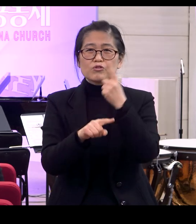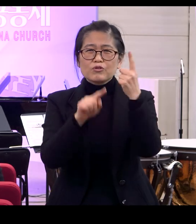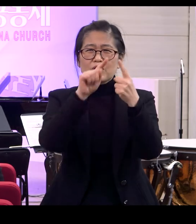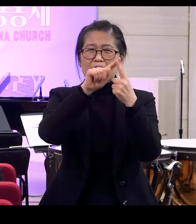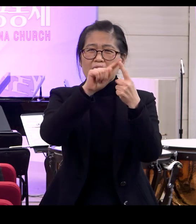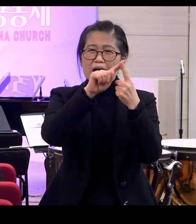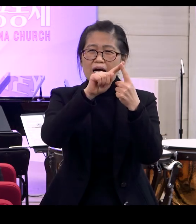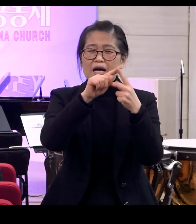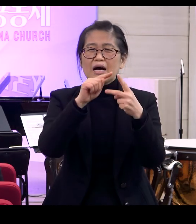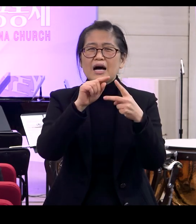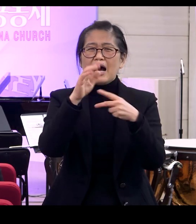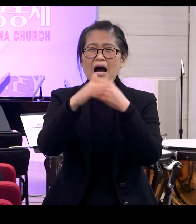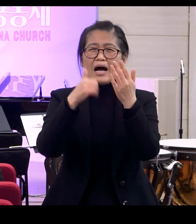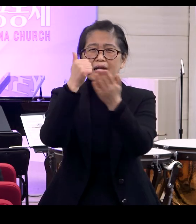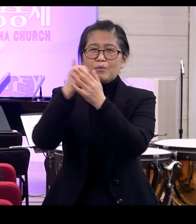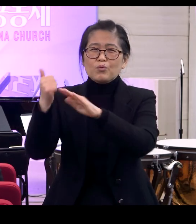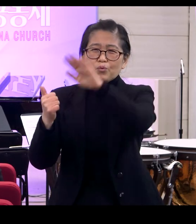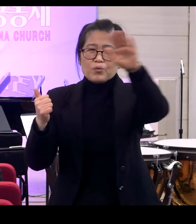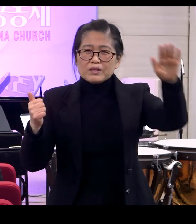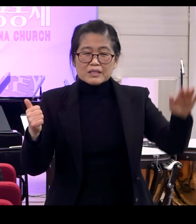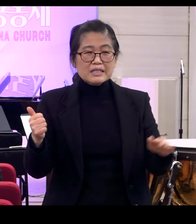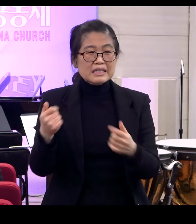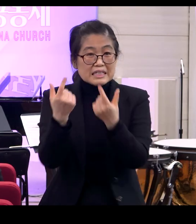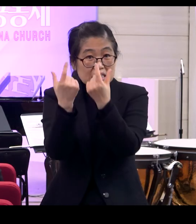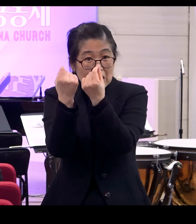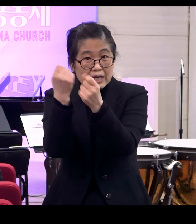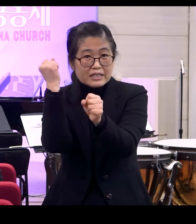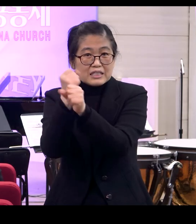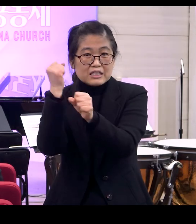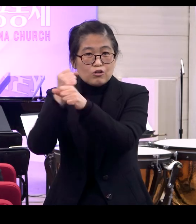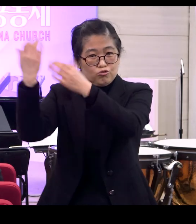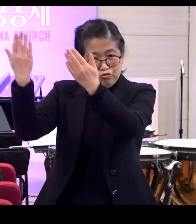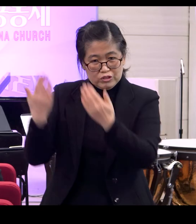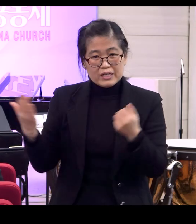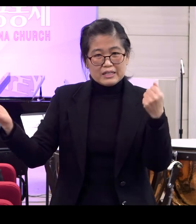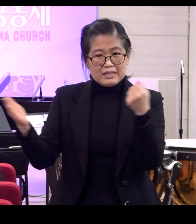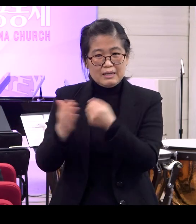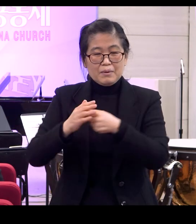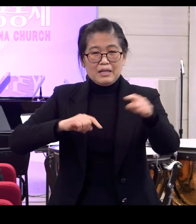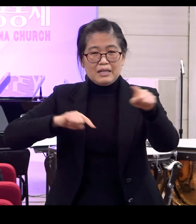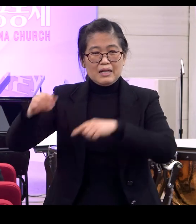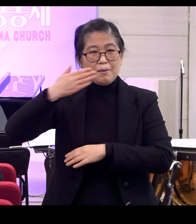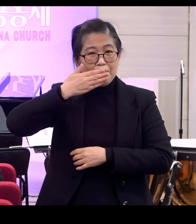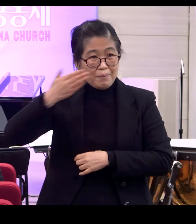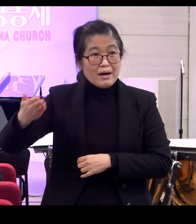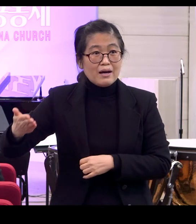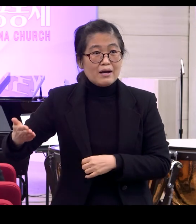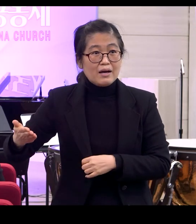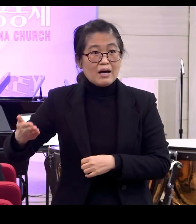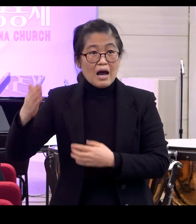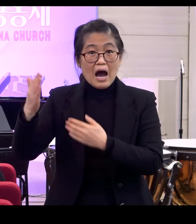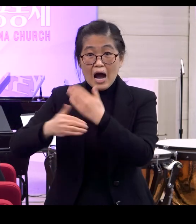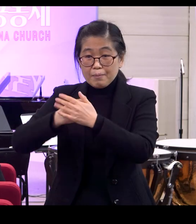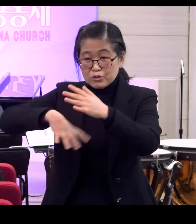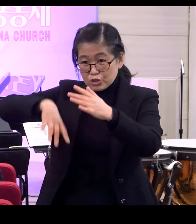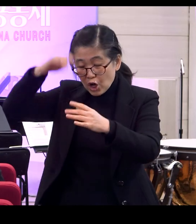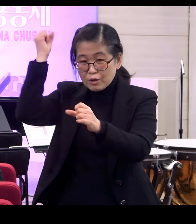바로 우리 하나님이 바로 우리를 그렇게 지으셨기 때문에 예 하나님이 우리를 처음 지을 때부터 뭐예요